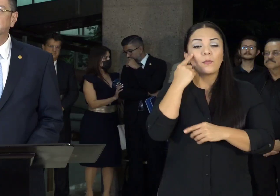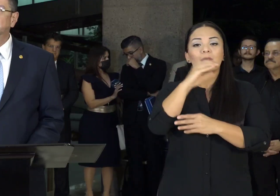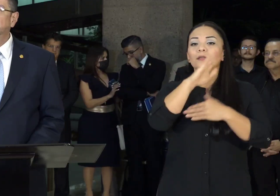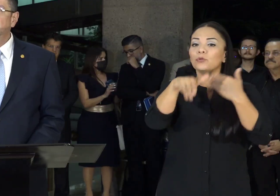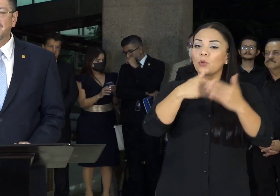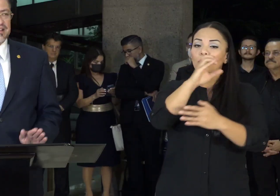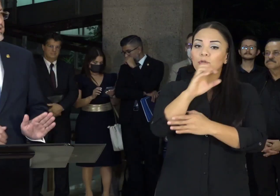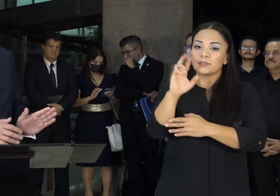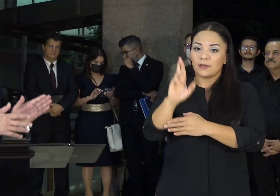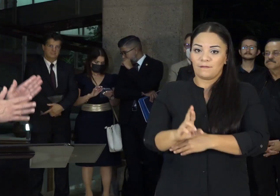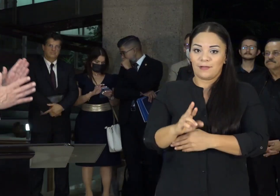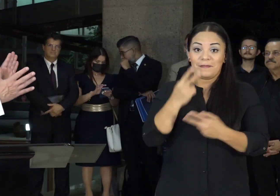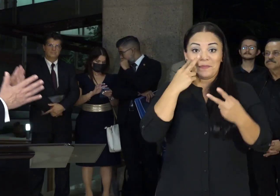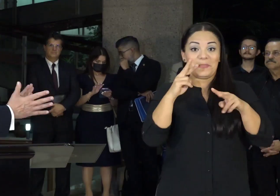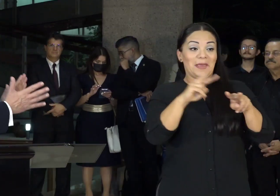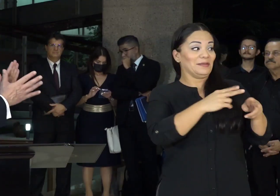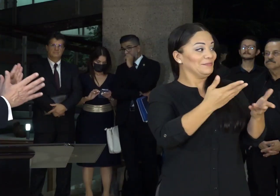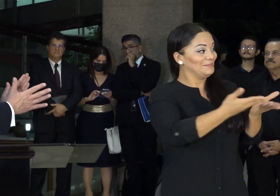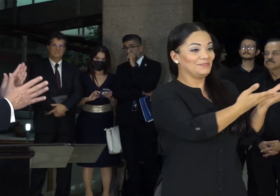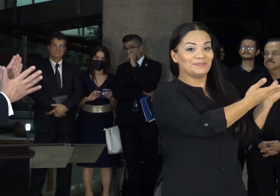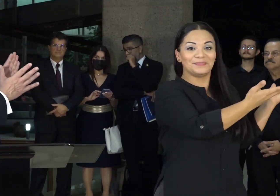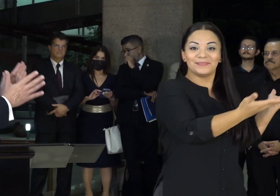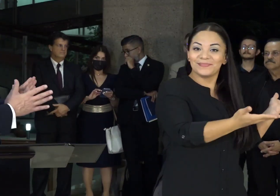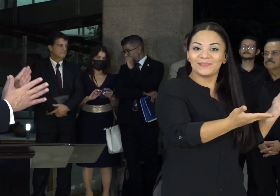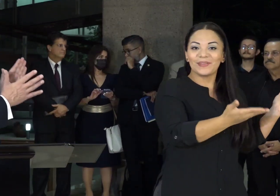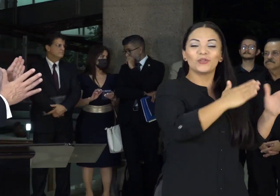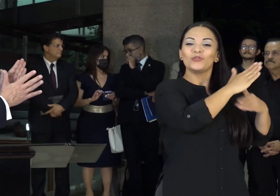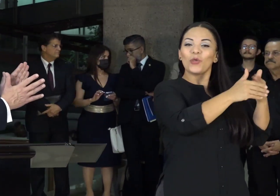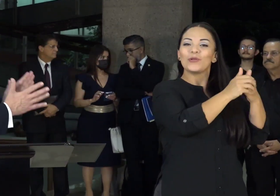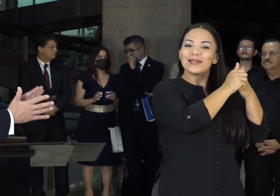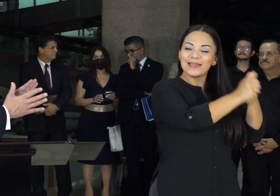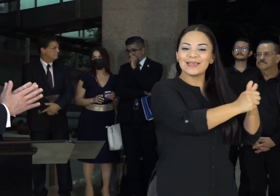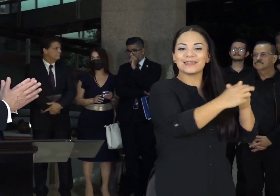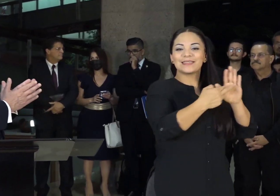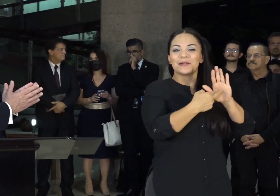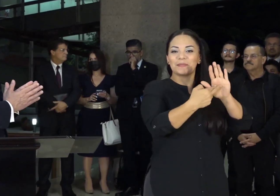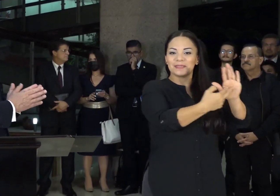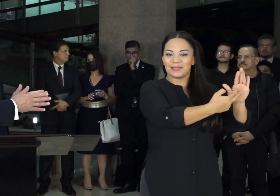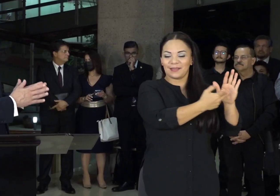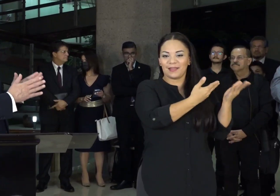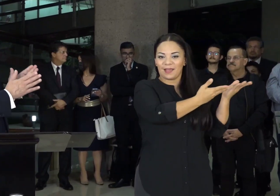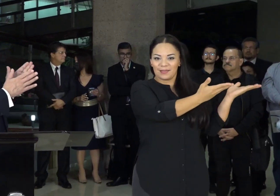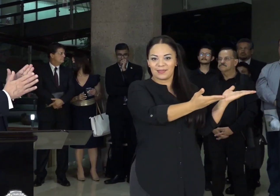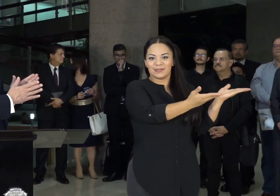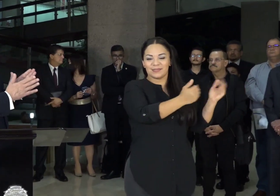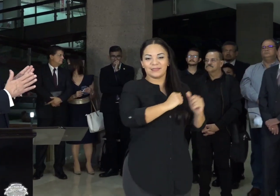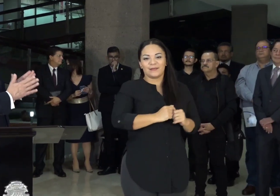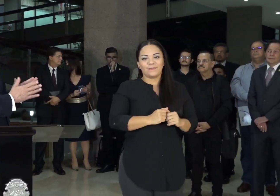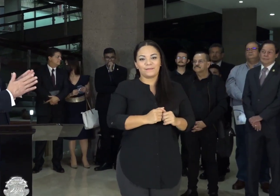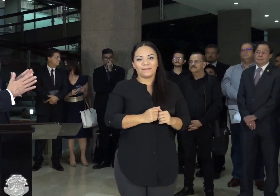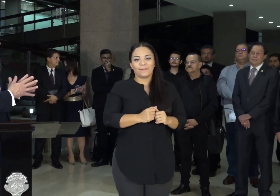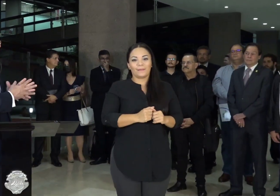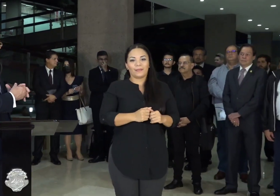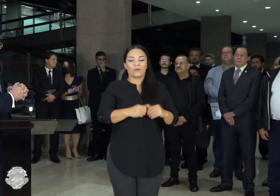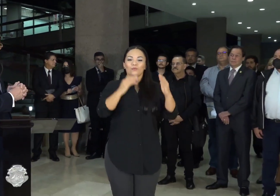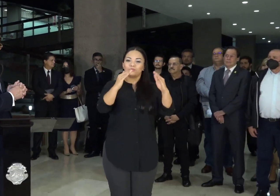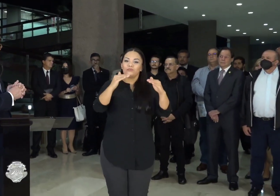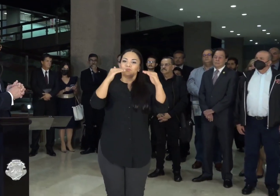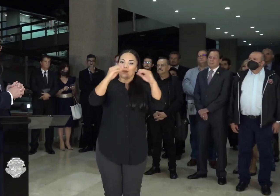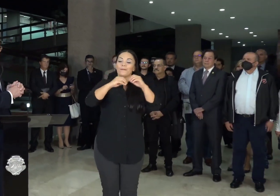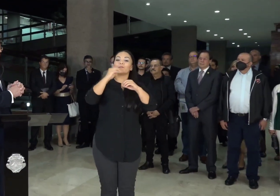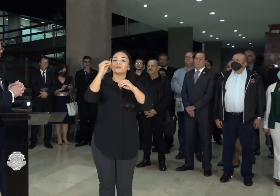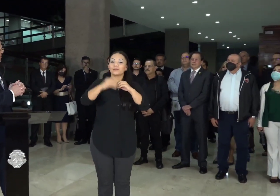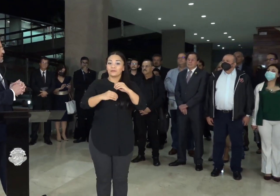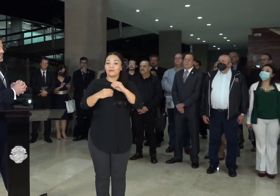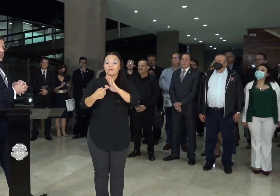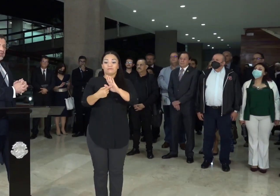Rica. Fíjense, aquí están los líderes y representantes representantes de un alto porcentaje de